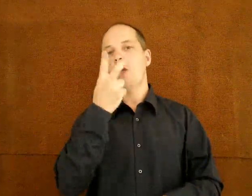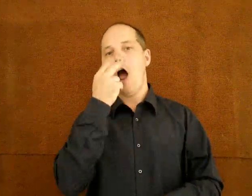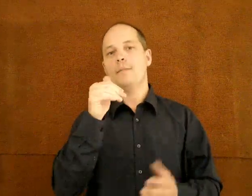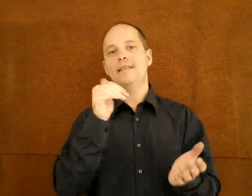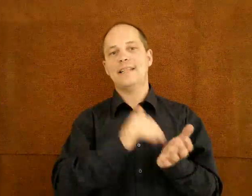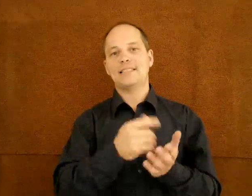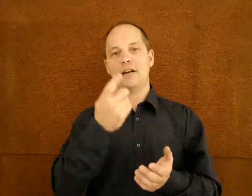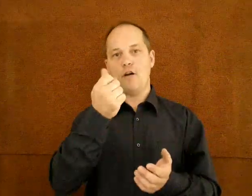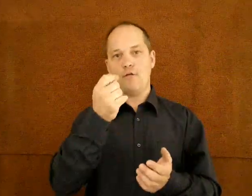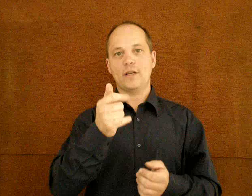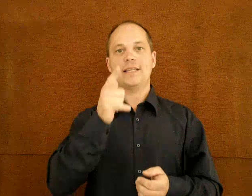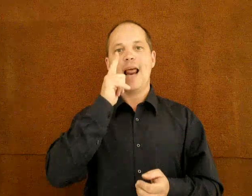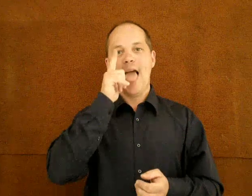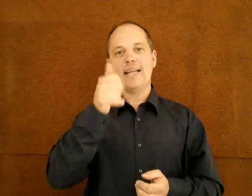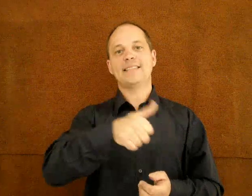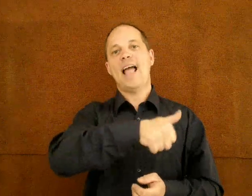de tudnia kell, hogy évente